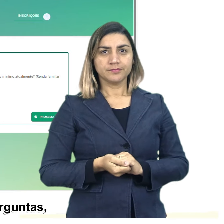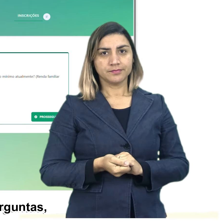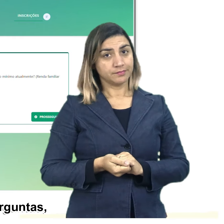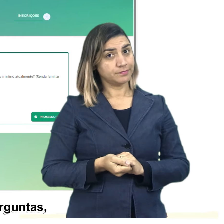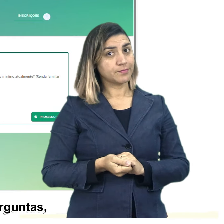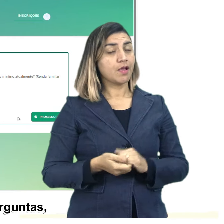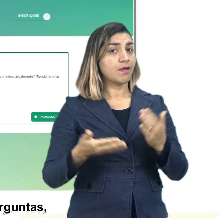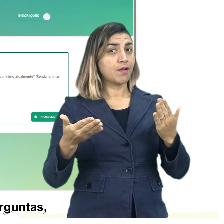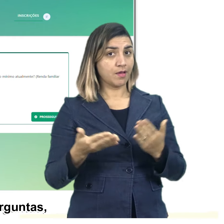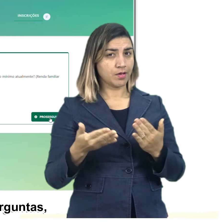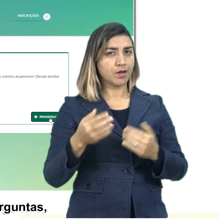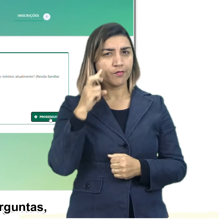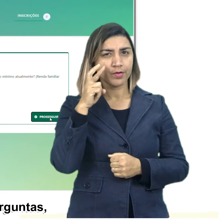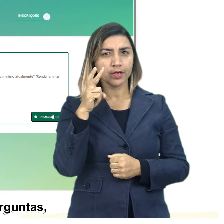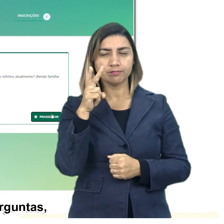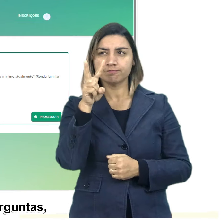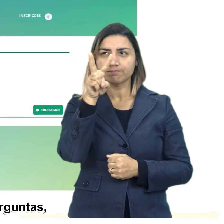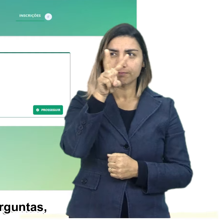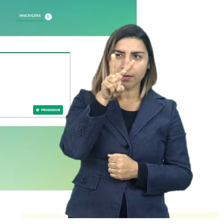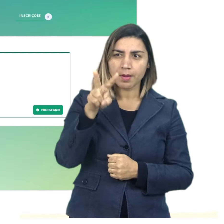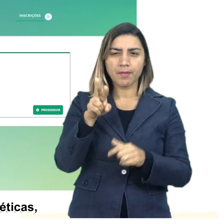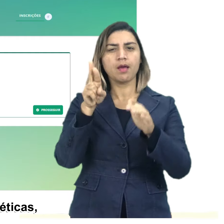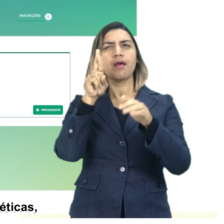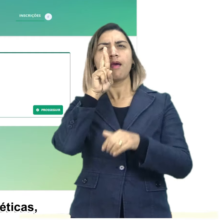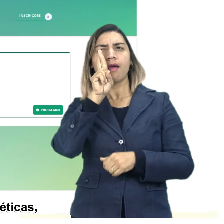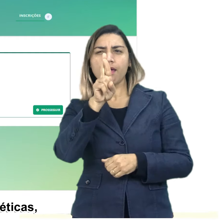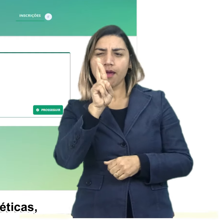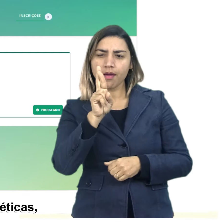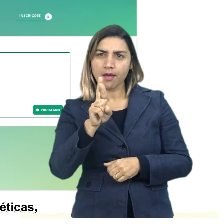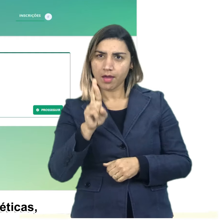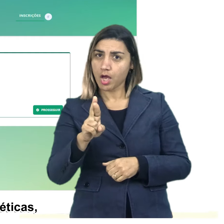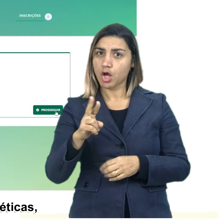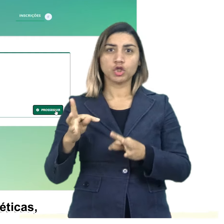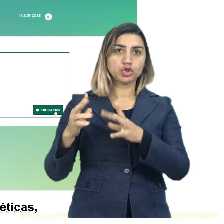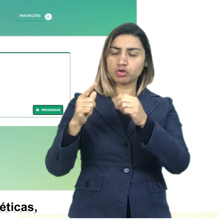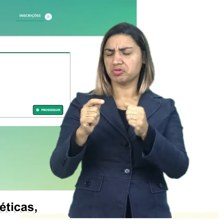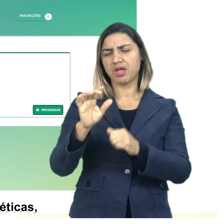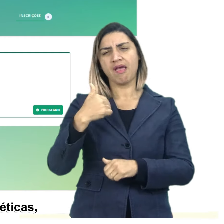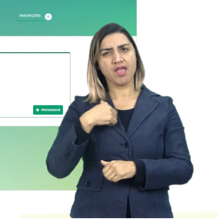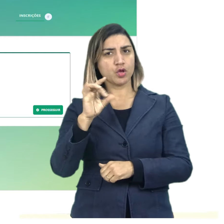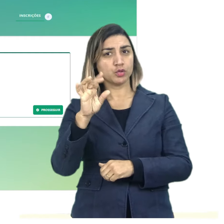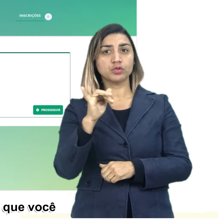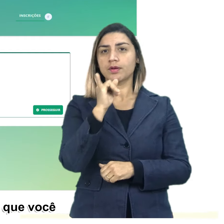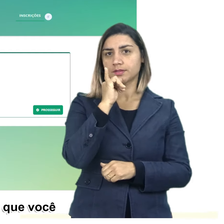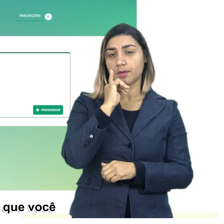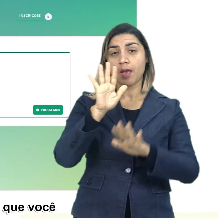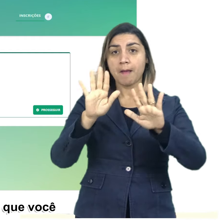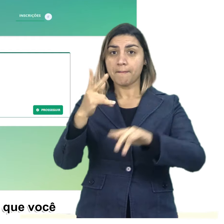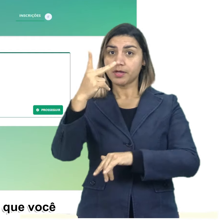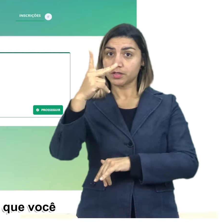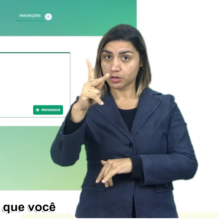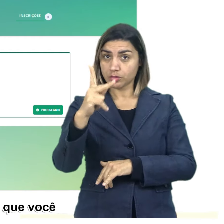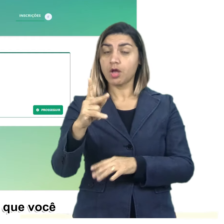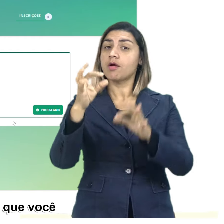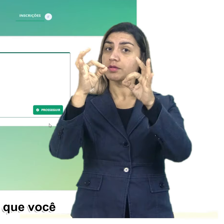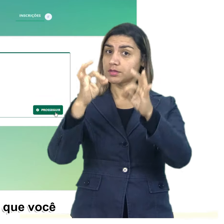Eu vou passar por todas as cinco perguntas. As minhas respostas são hipotéticas. Você marca